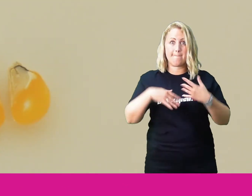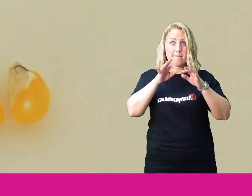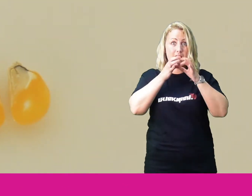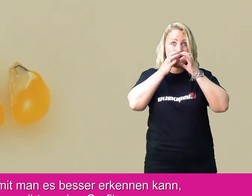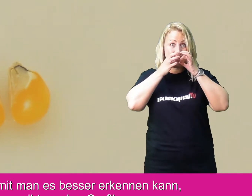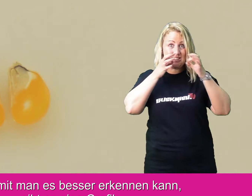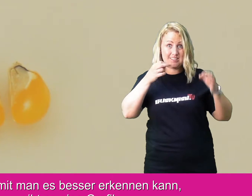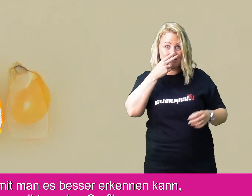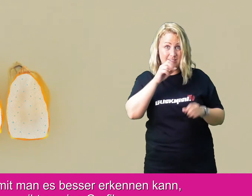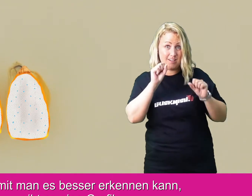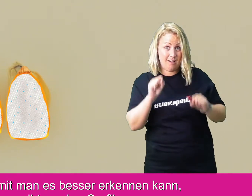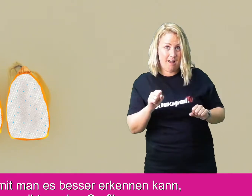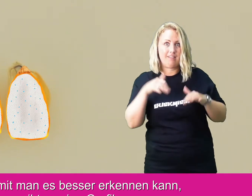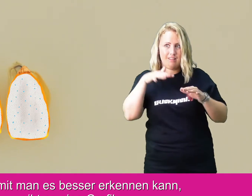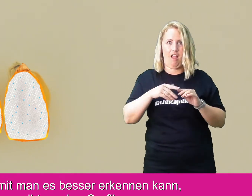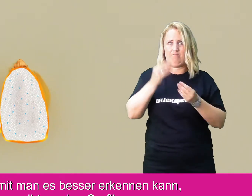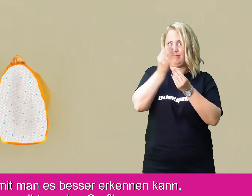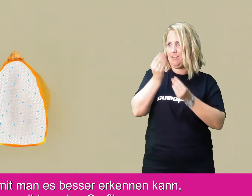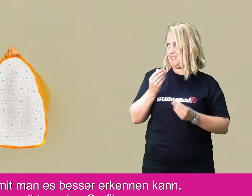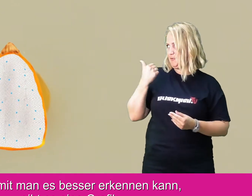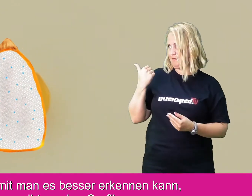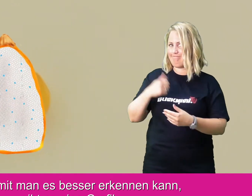Und damit man es besser erkennt, gibt es eine Grafik.